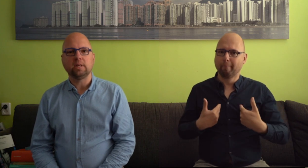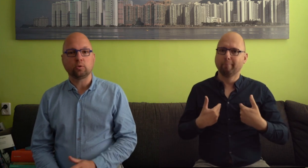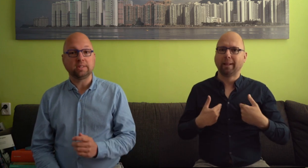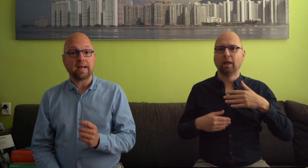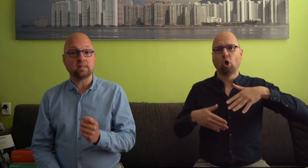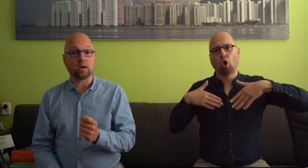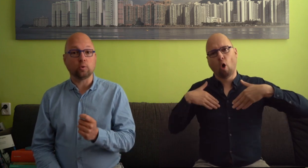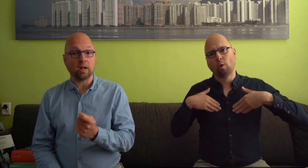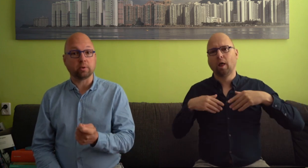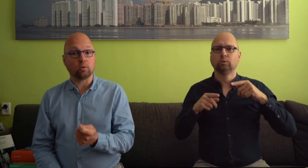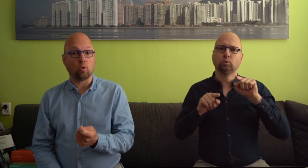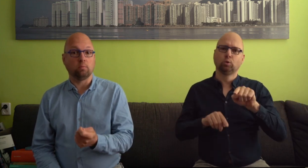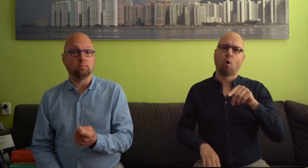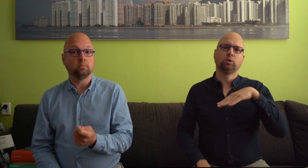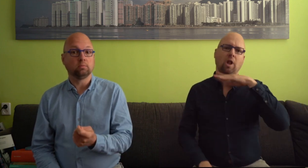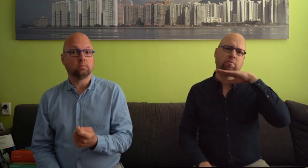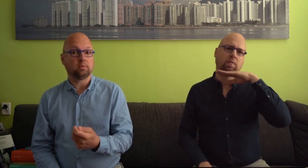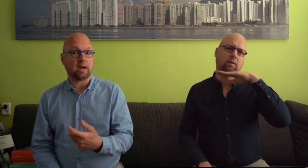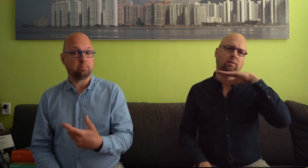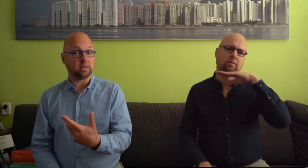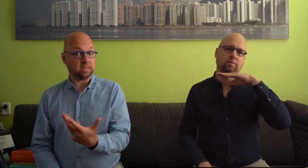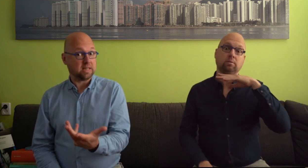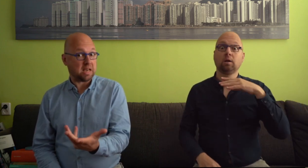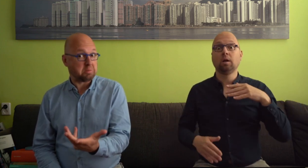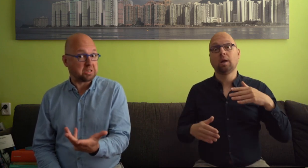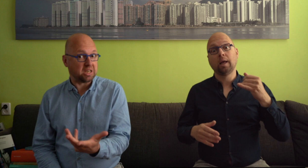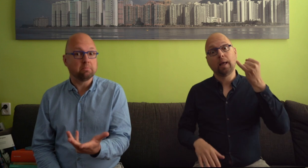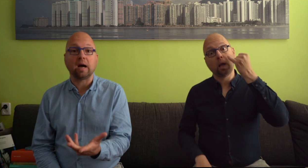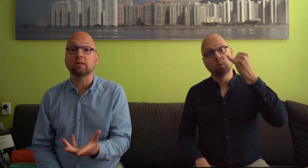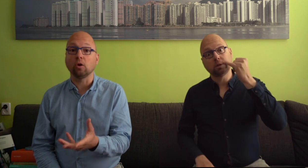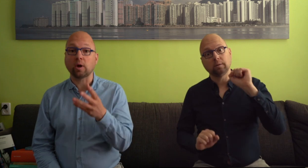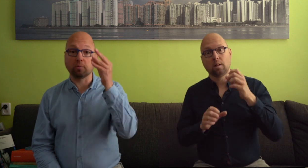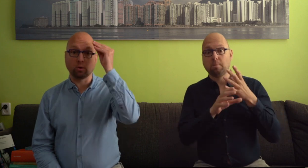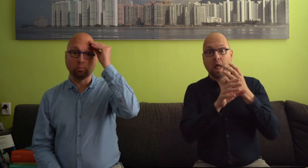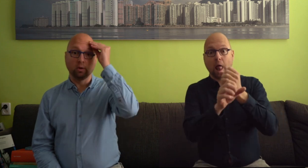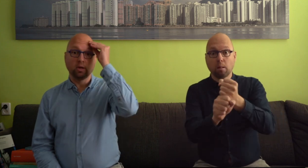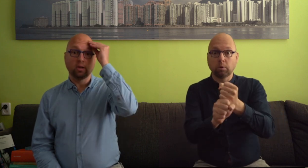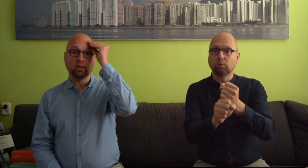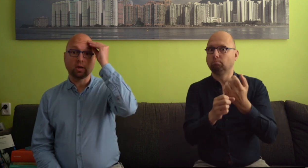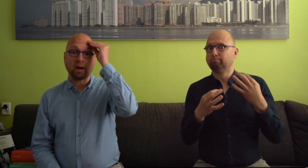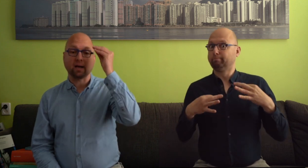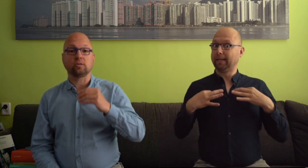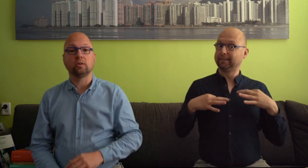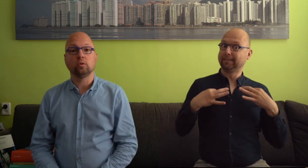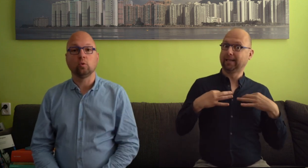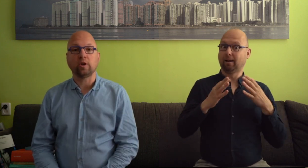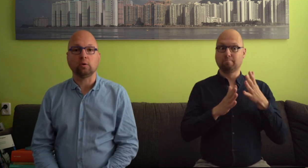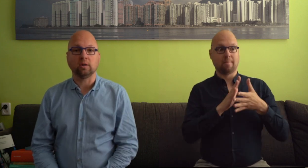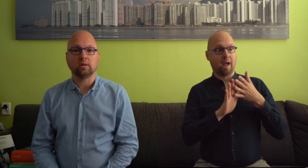Die iconiciteit kan u helpen om daar plezier in te hebben misschien, maar het kan ook helpen om de gebaren te onthouden.